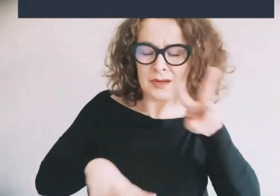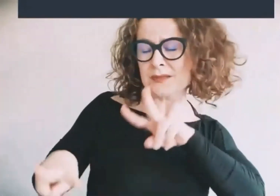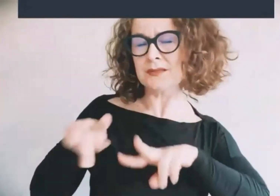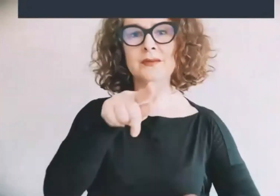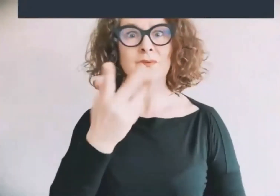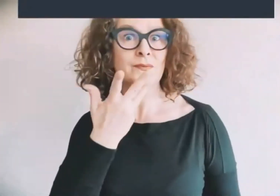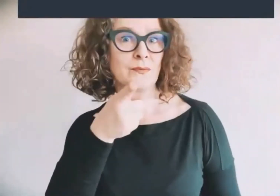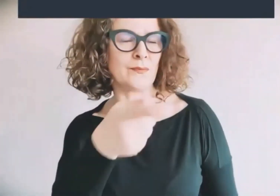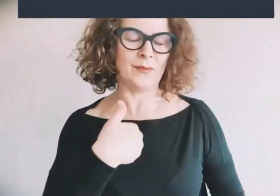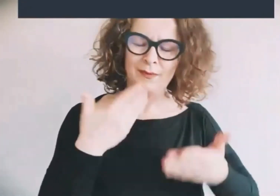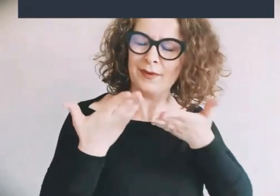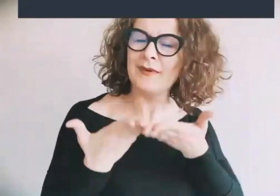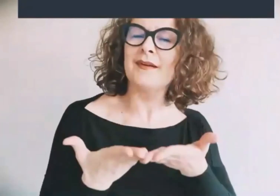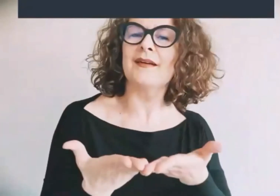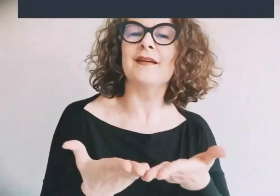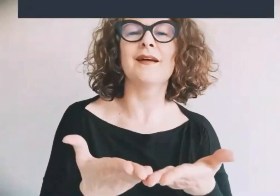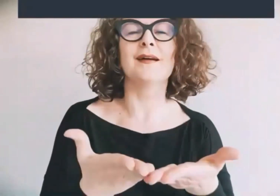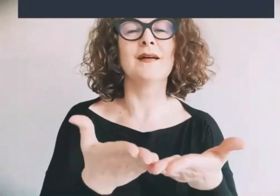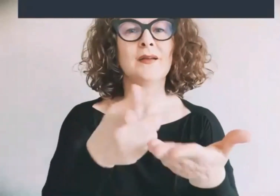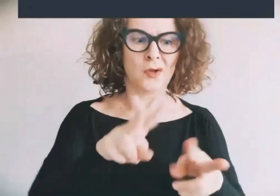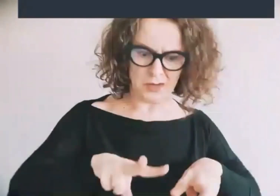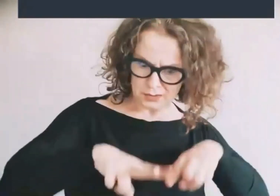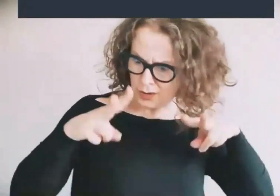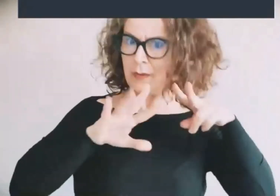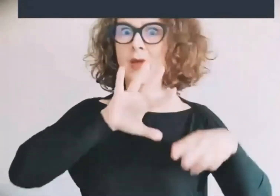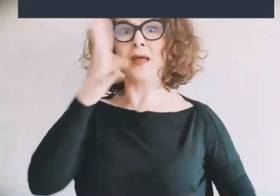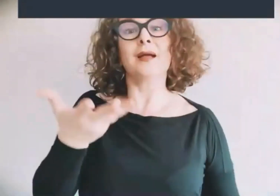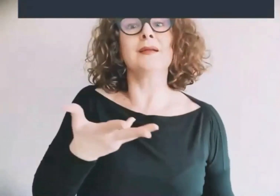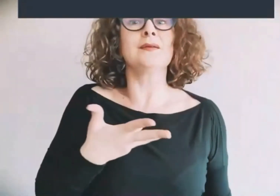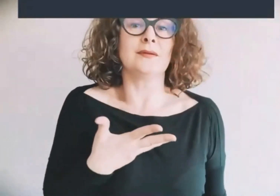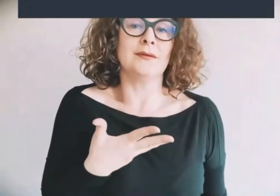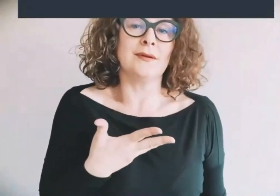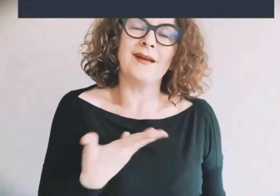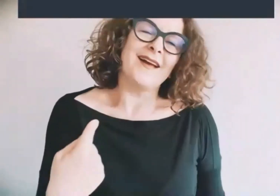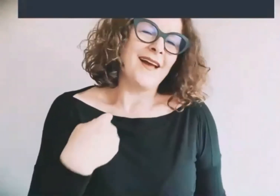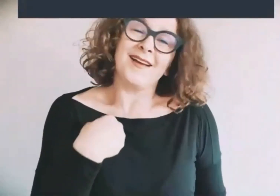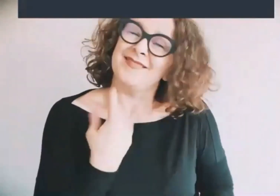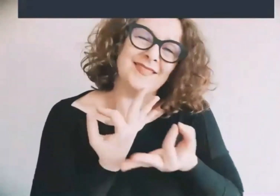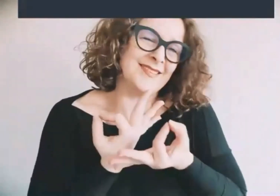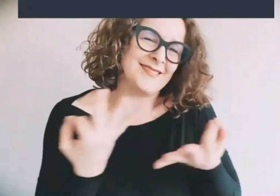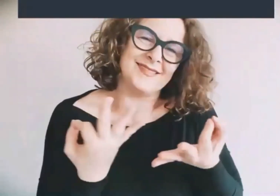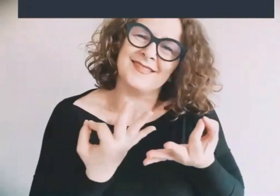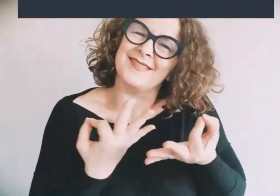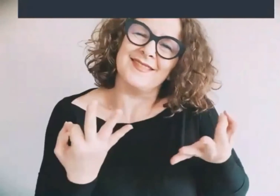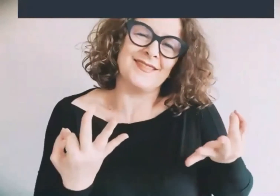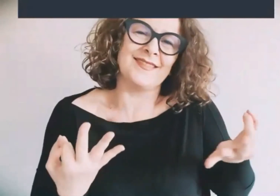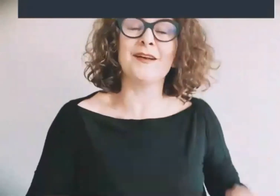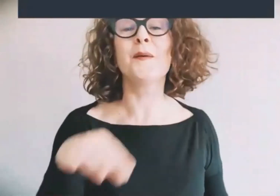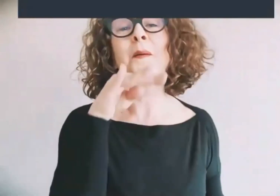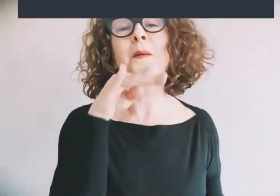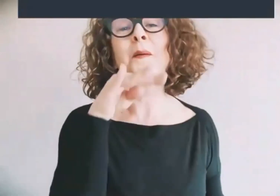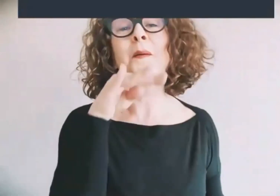aiuto io a scoprire buoni mi diverto se ne trovi di più ancora mi sta